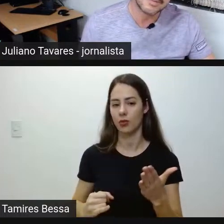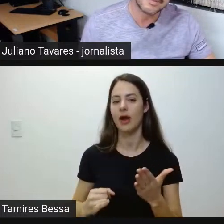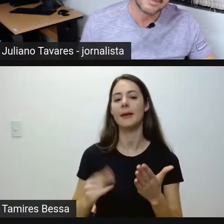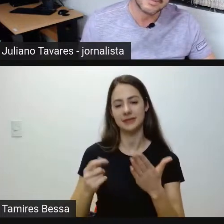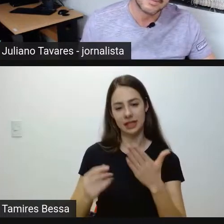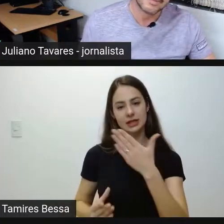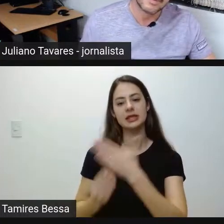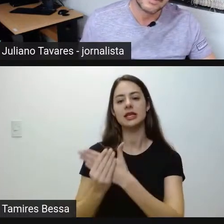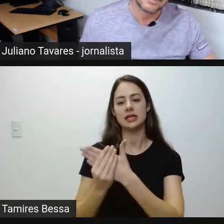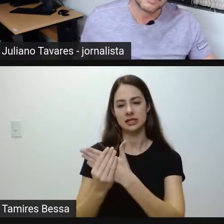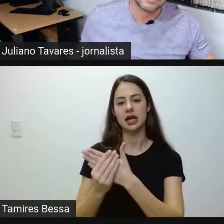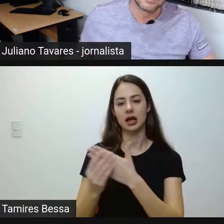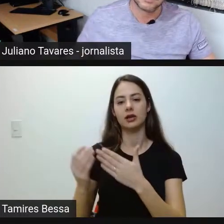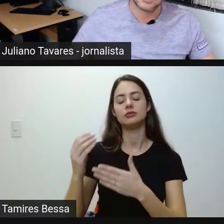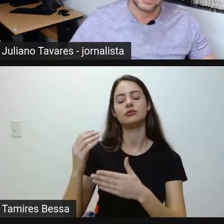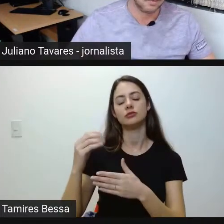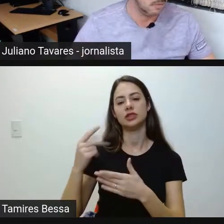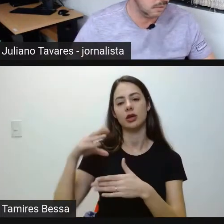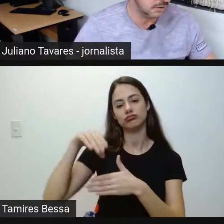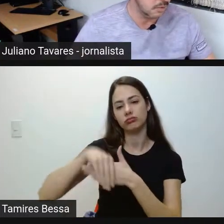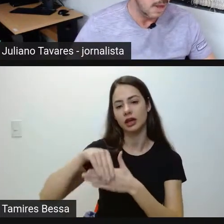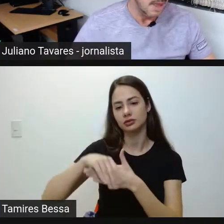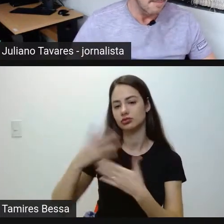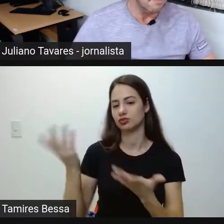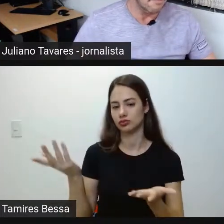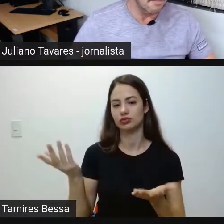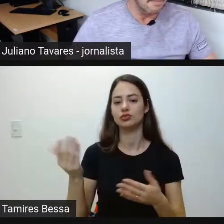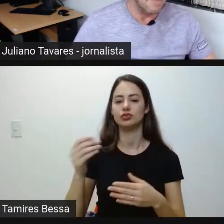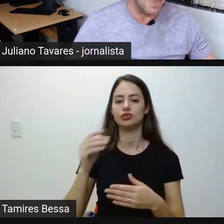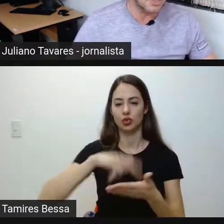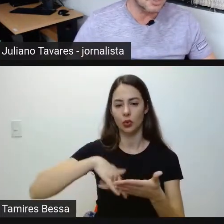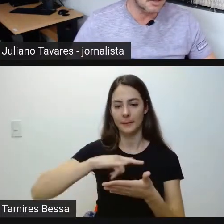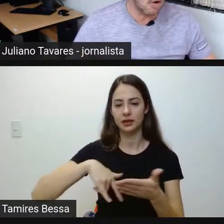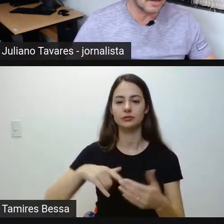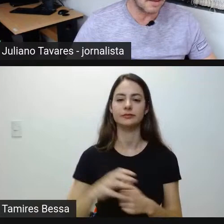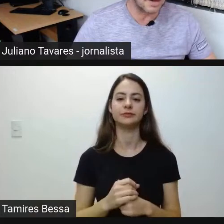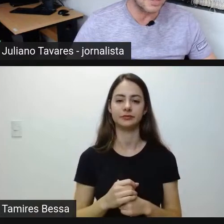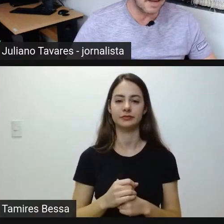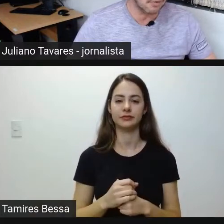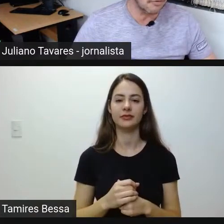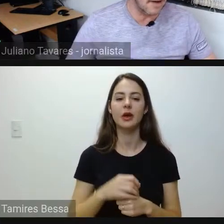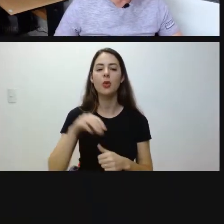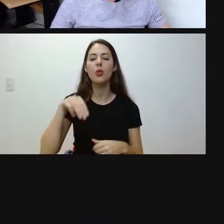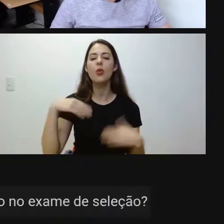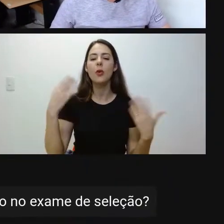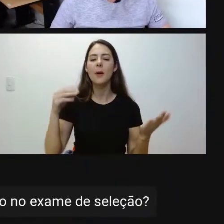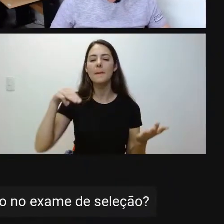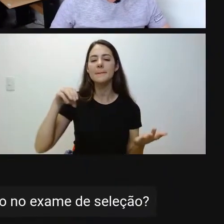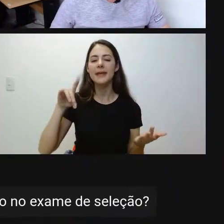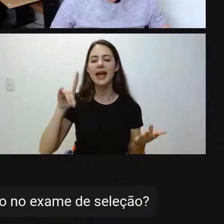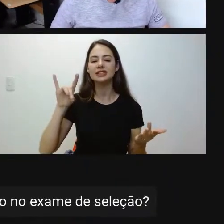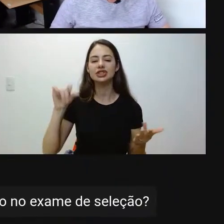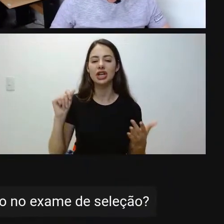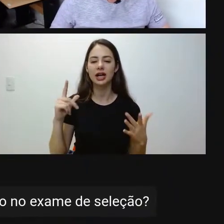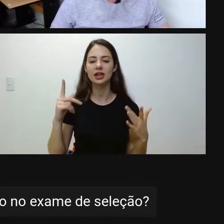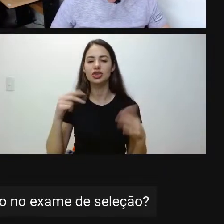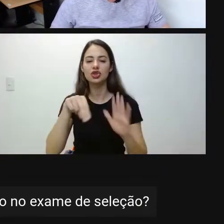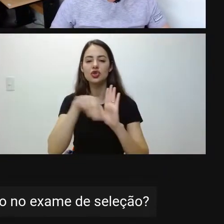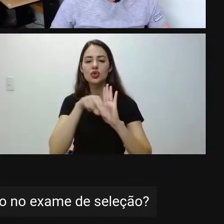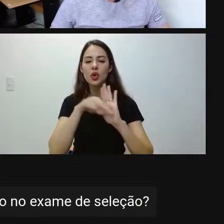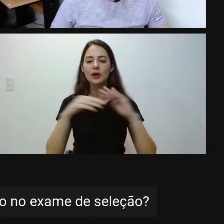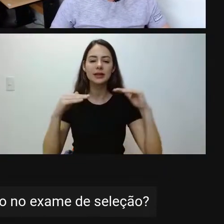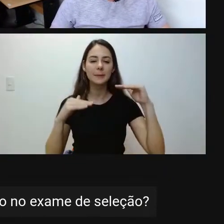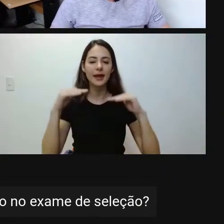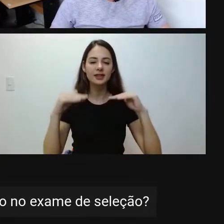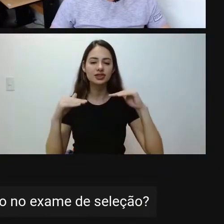documentos no ato da inscrição. Ótimo. Média de nota para ser aprovada no exame de seleção,